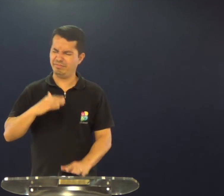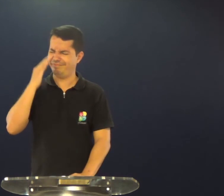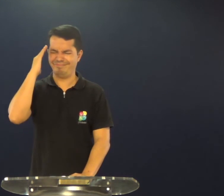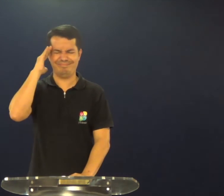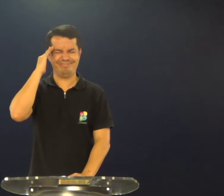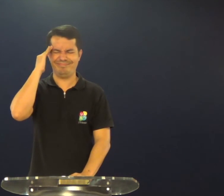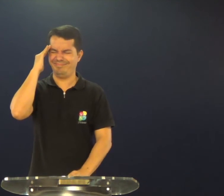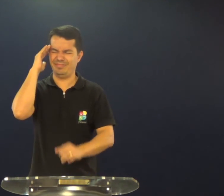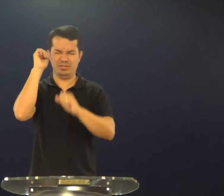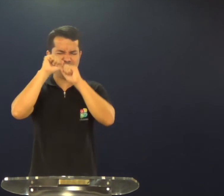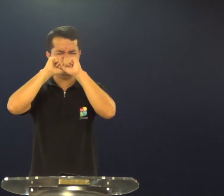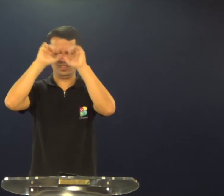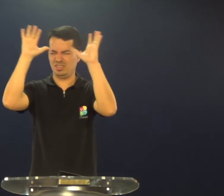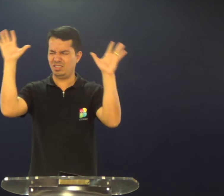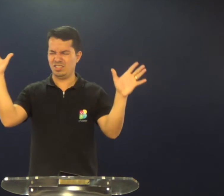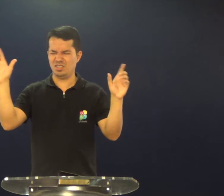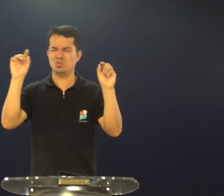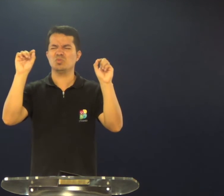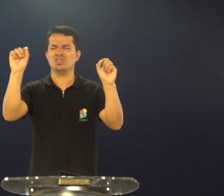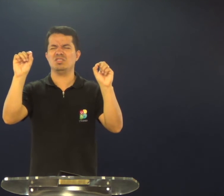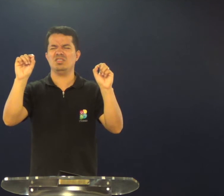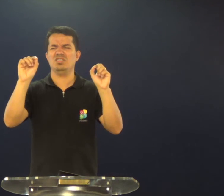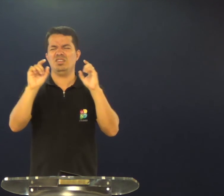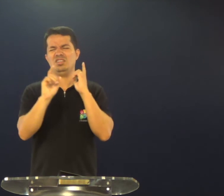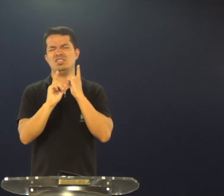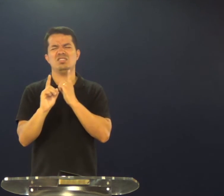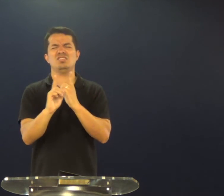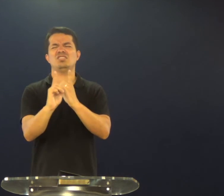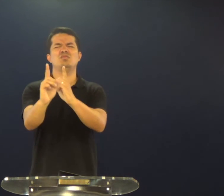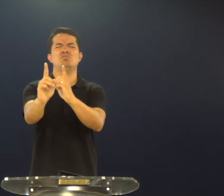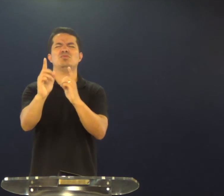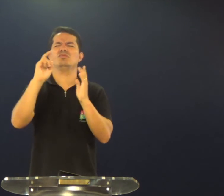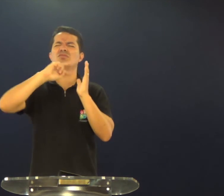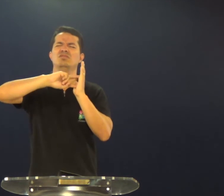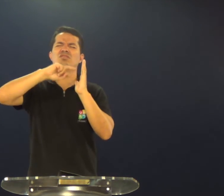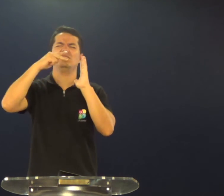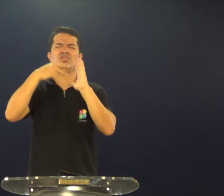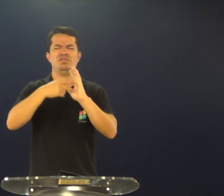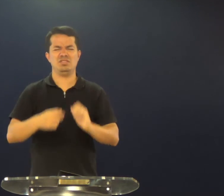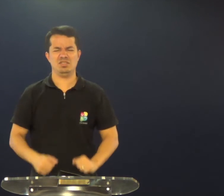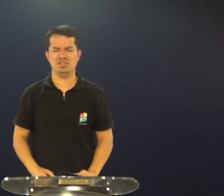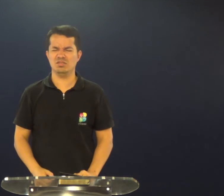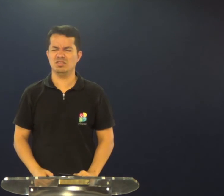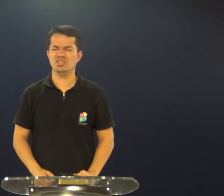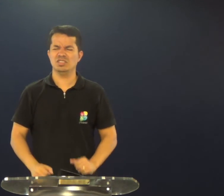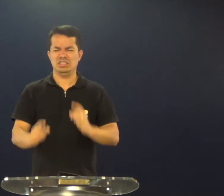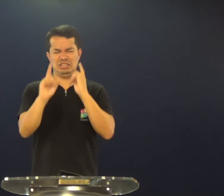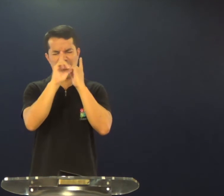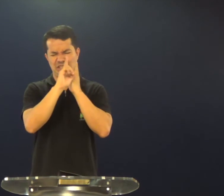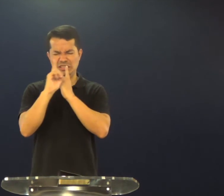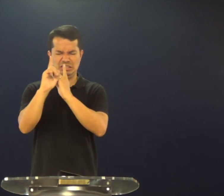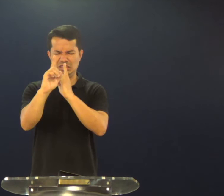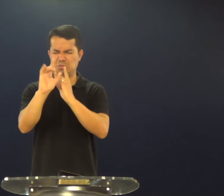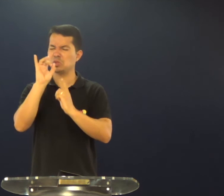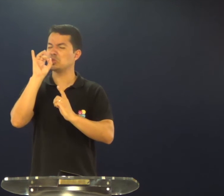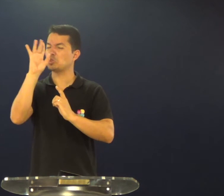nós muitas vezes não entendemos claramente o que é ser um discípulo, o que isso significa,